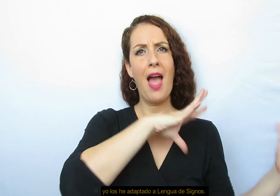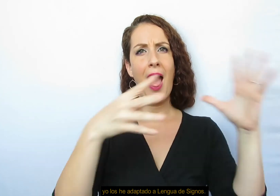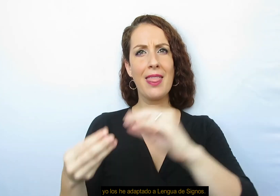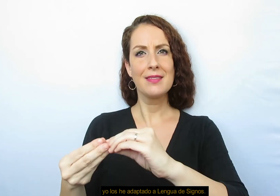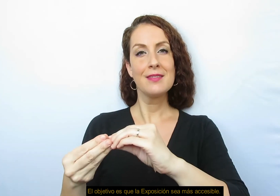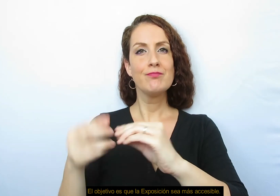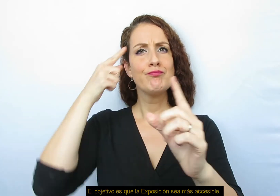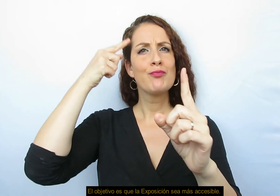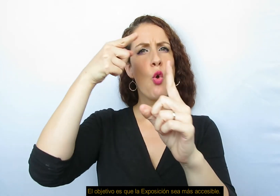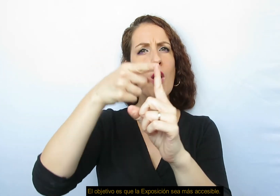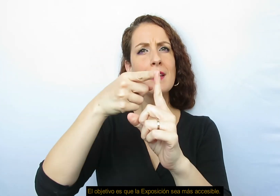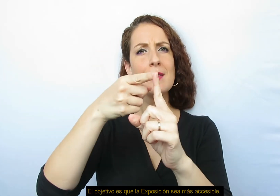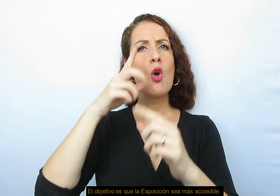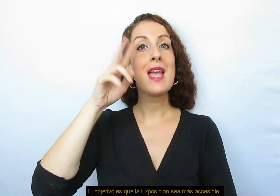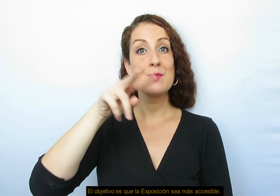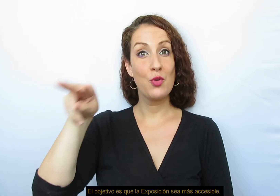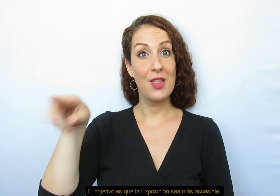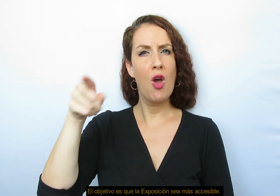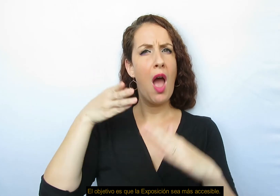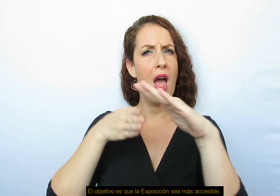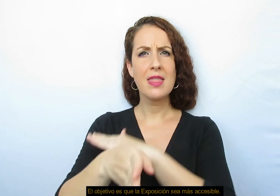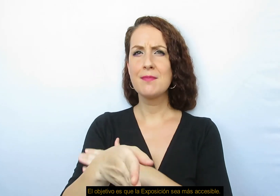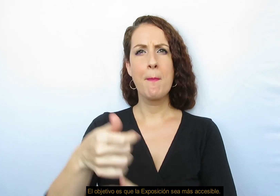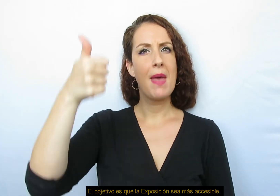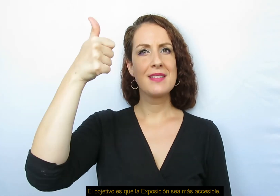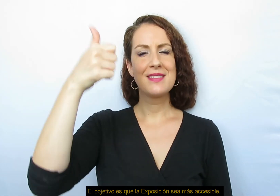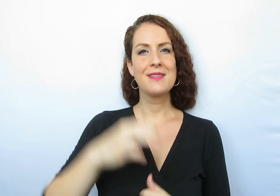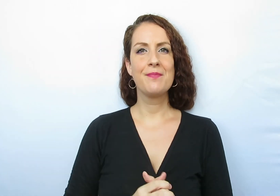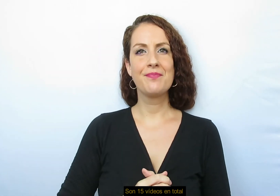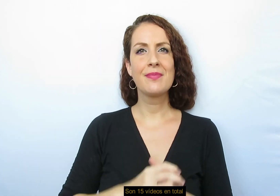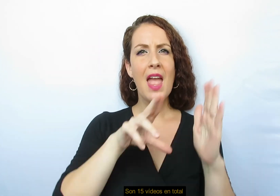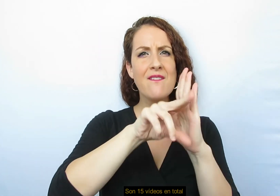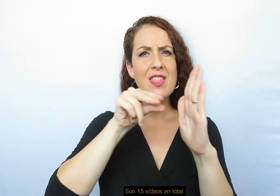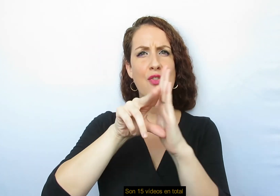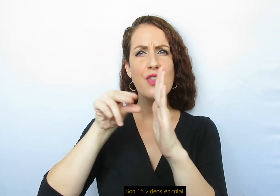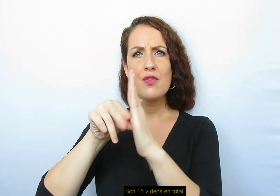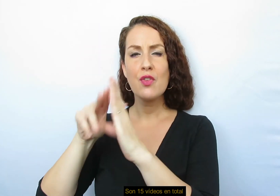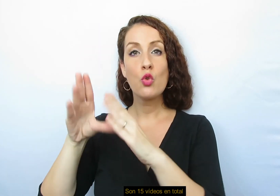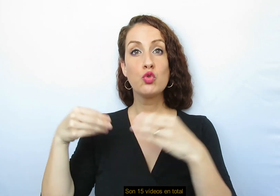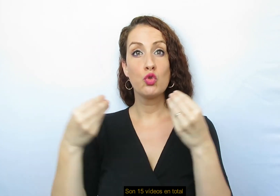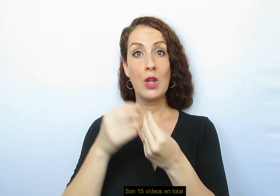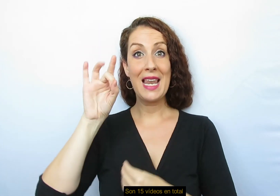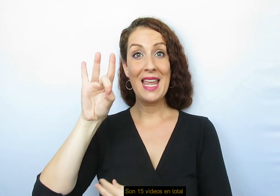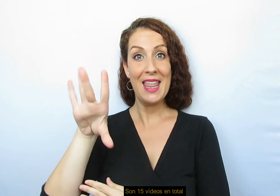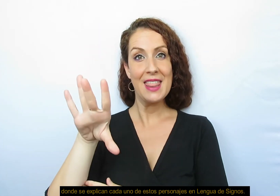lengua de signos. El objetivo es que la exposición sea más accesible. Son 15 vídeos en total